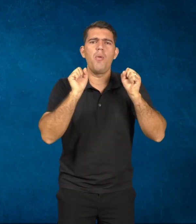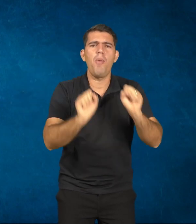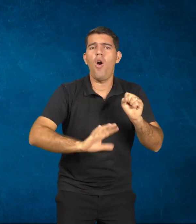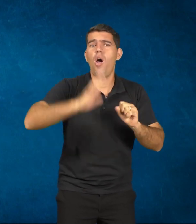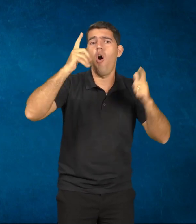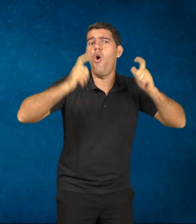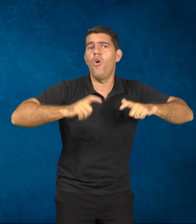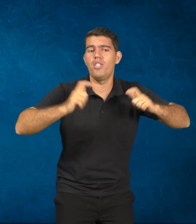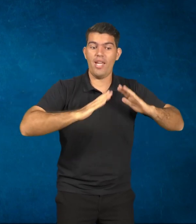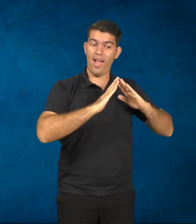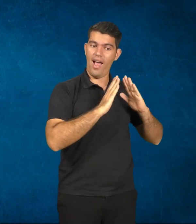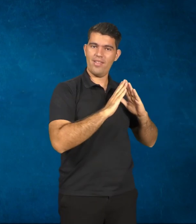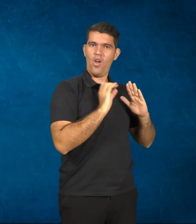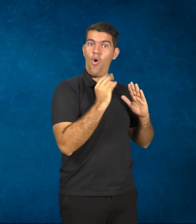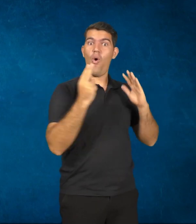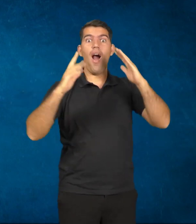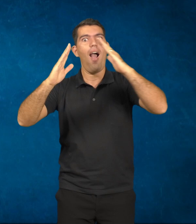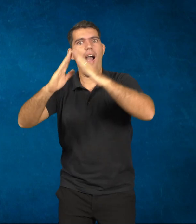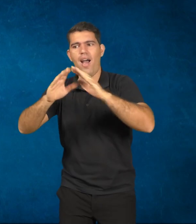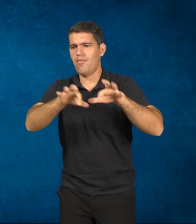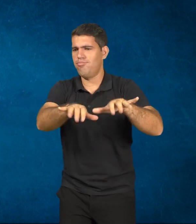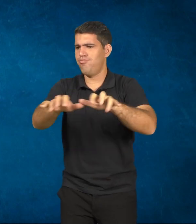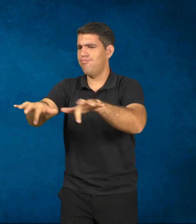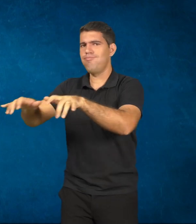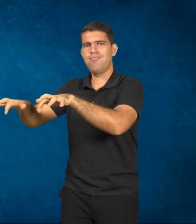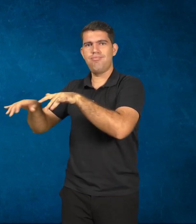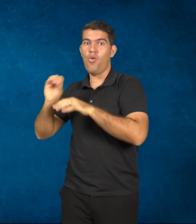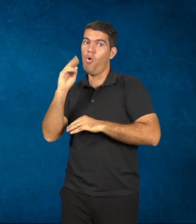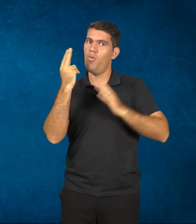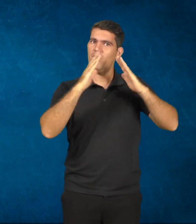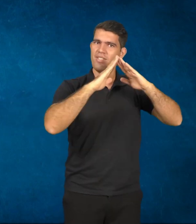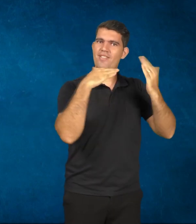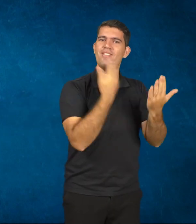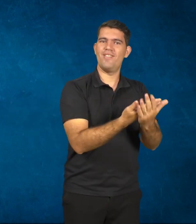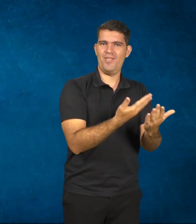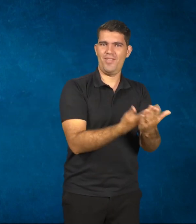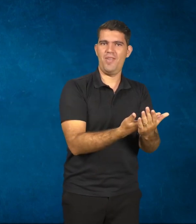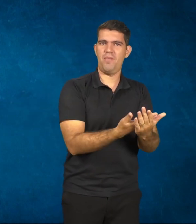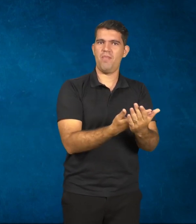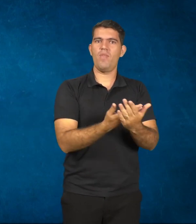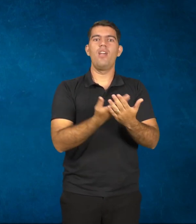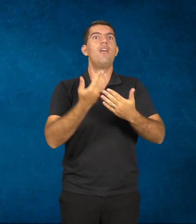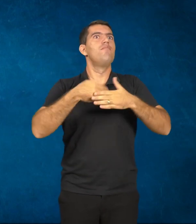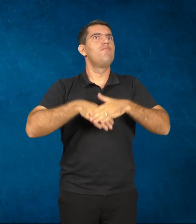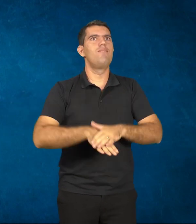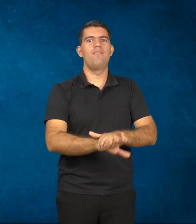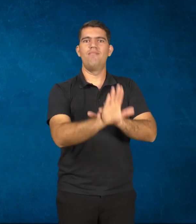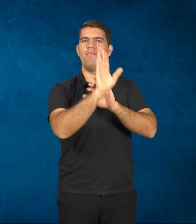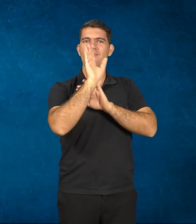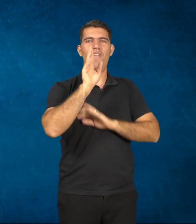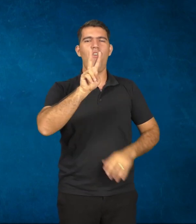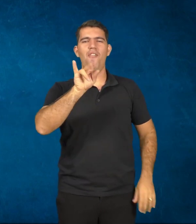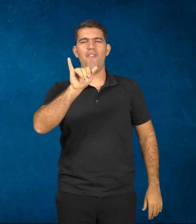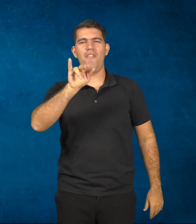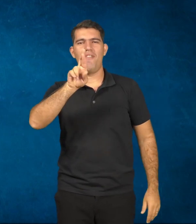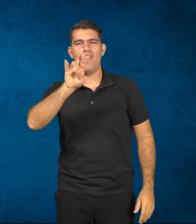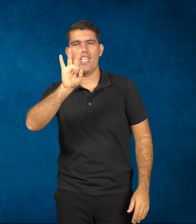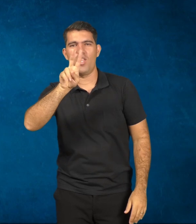casa, na lan house, onde é muito comum, e também na escola. Esse hábito virtual é um dos principais argumentos utilizados por